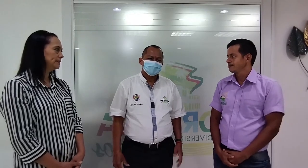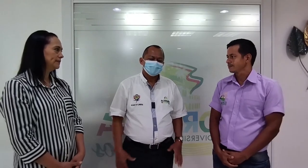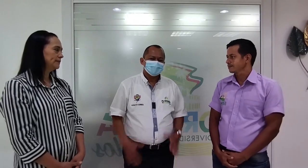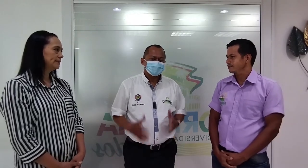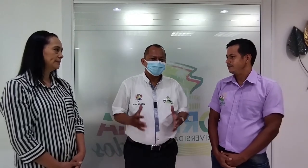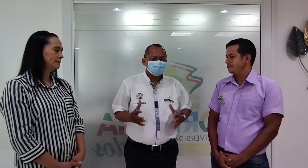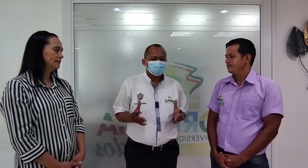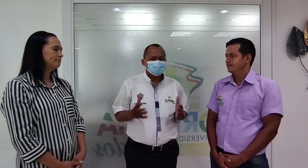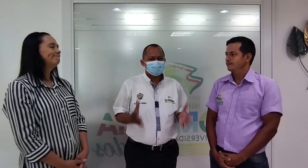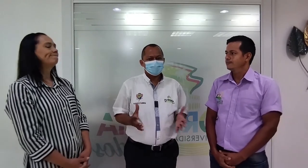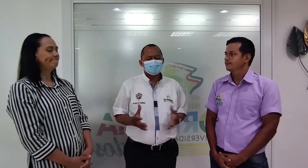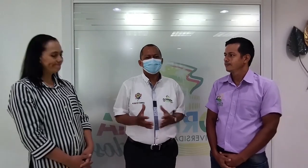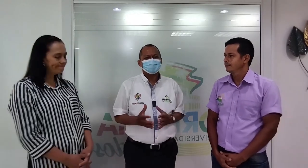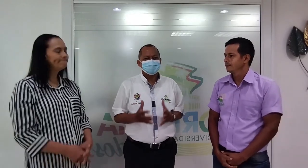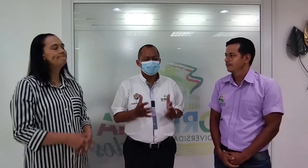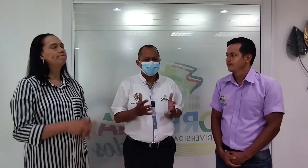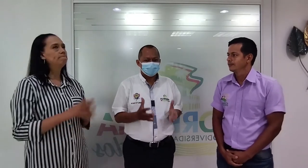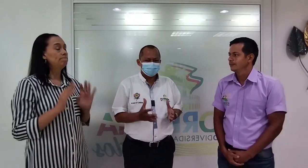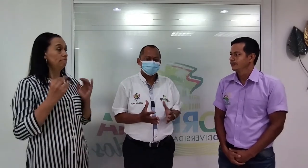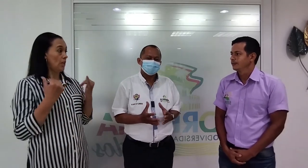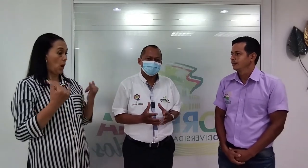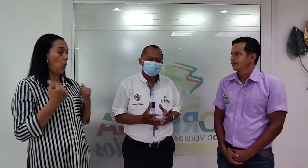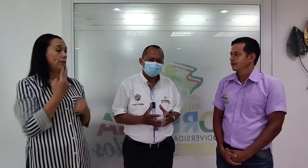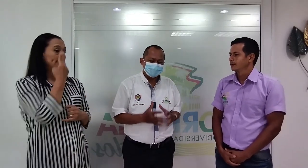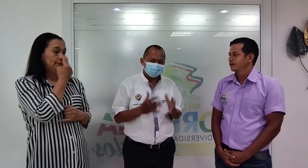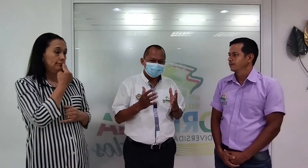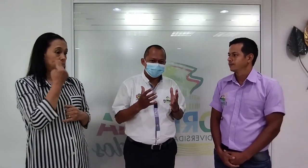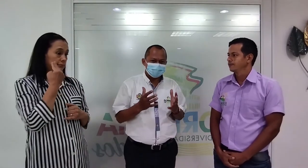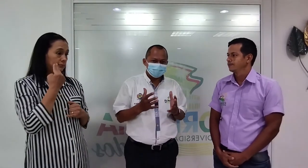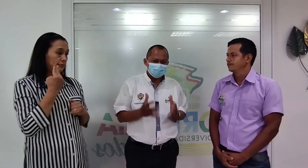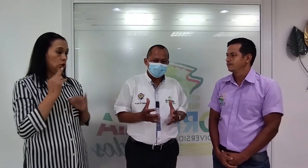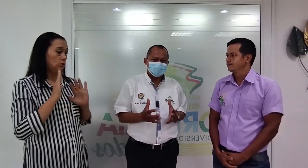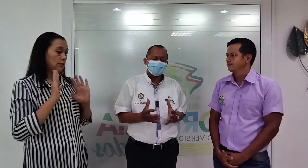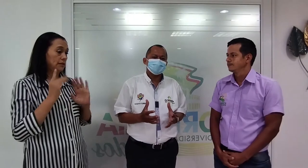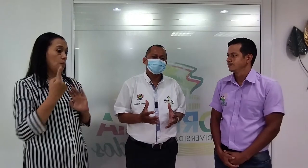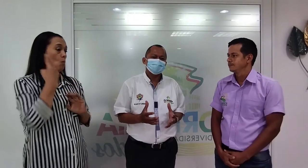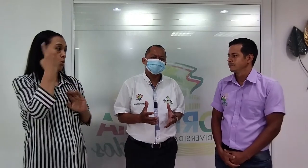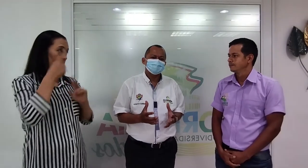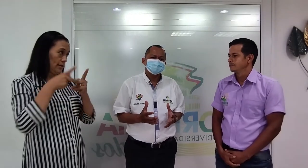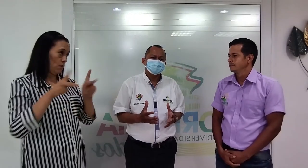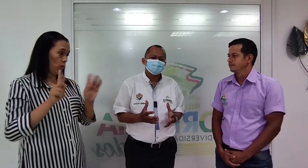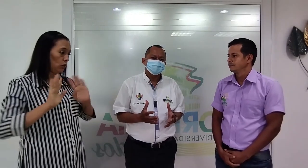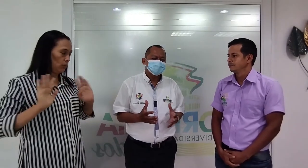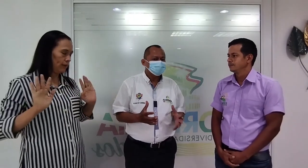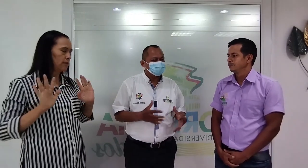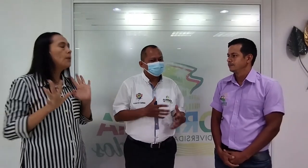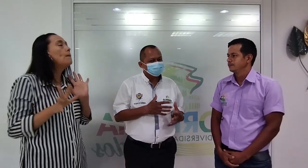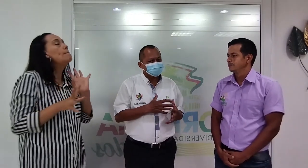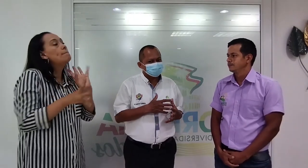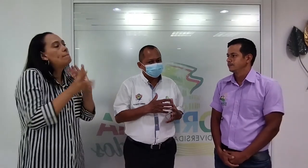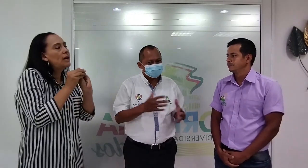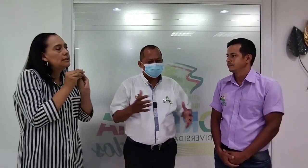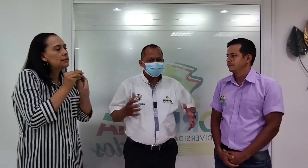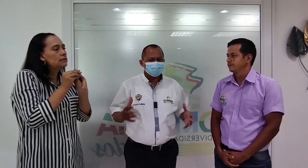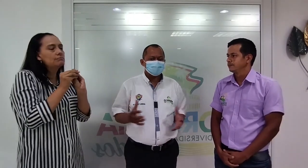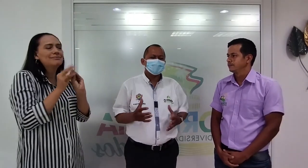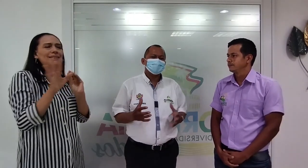Estamos no solamente comprometidos con la política pública, sino con toda la voluntad